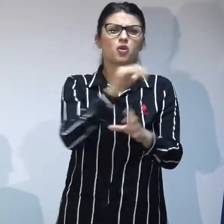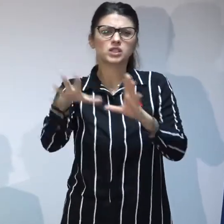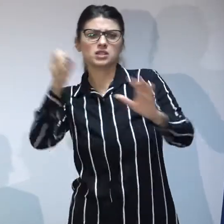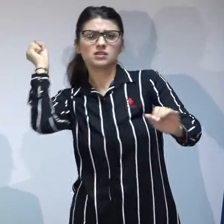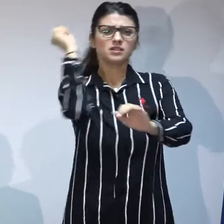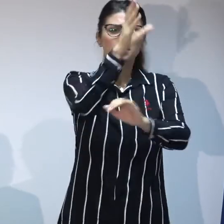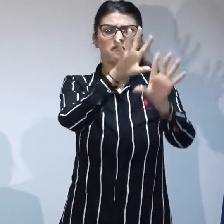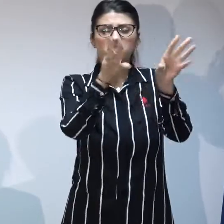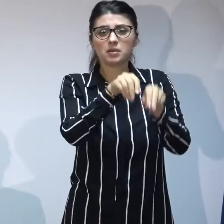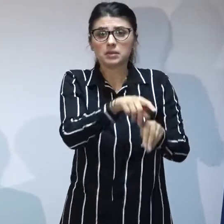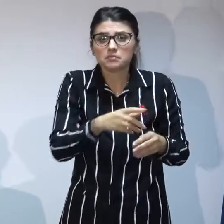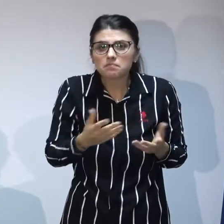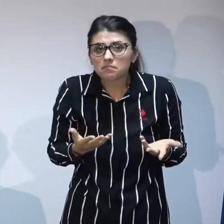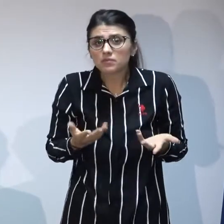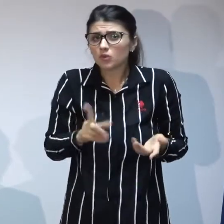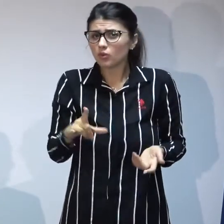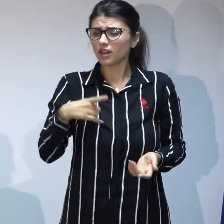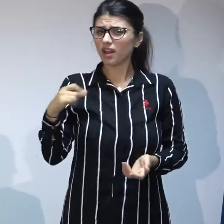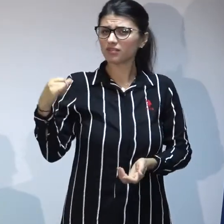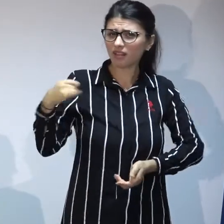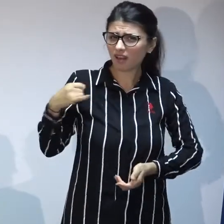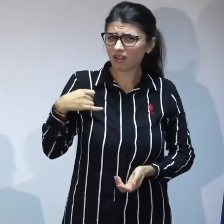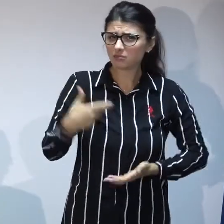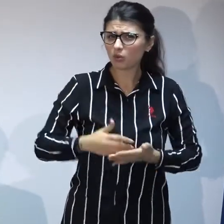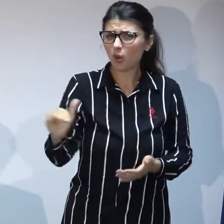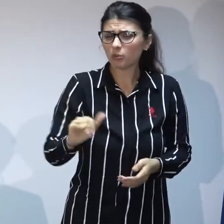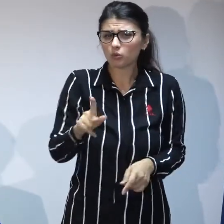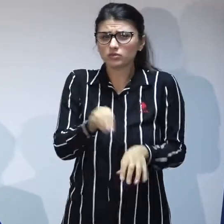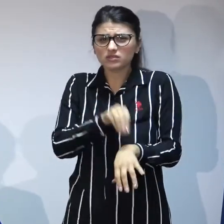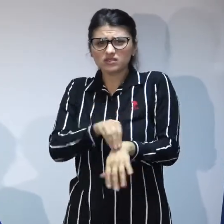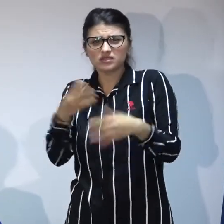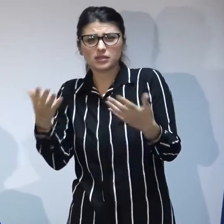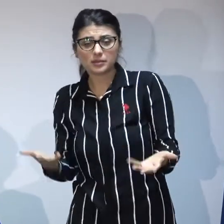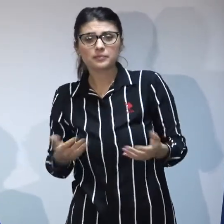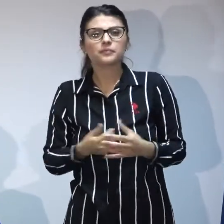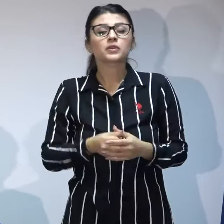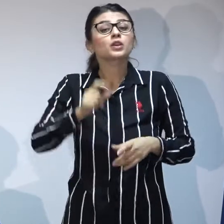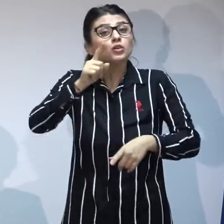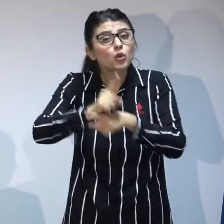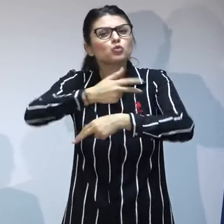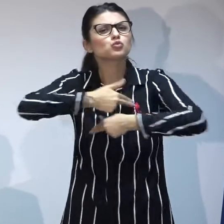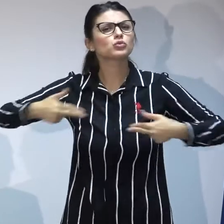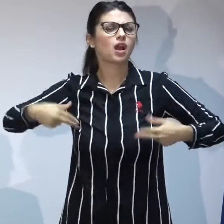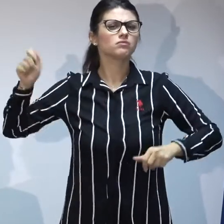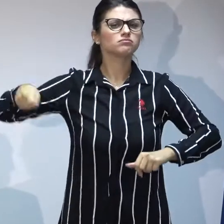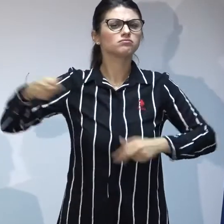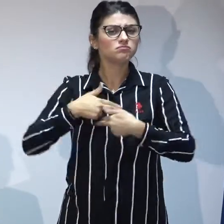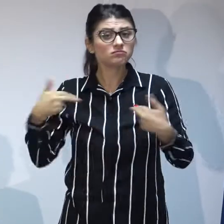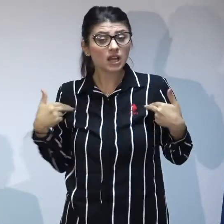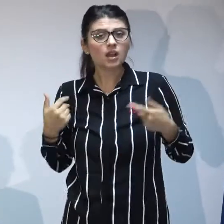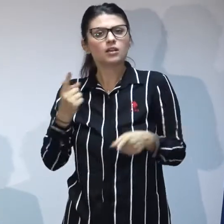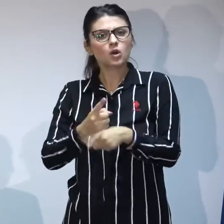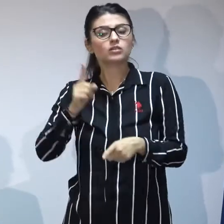evident, nu acesta era interesul superior al acestor copii. Inclusiv instanțele, instanțele au